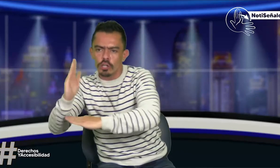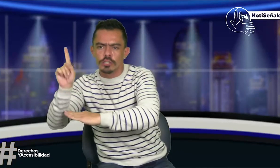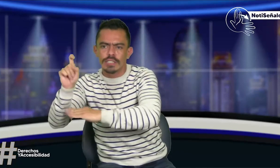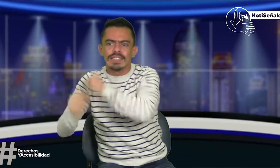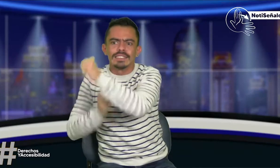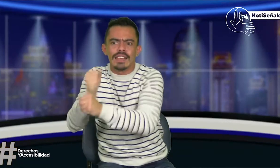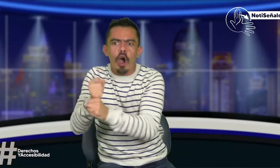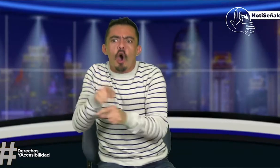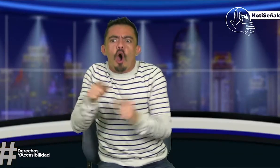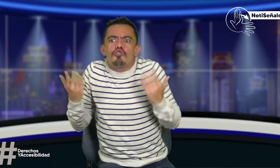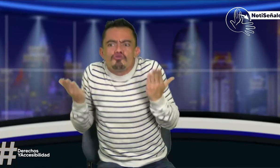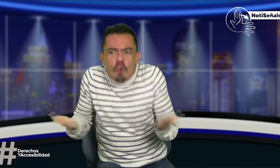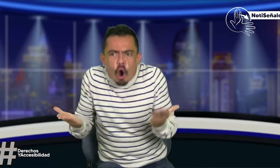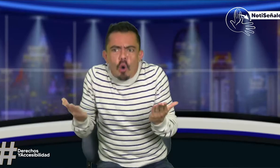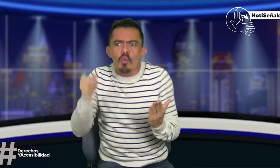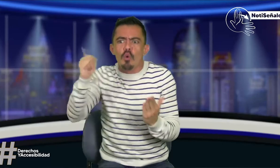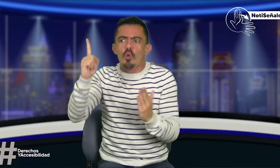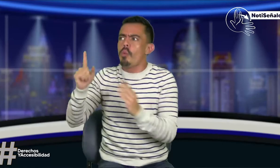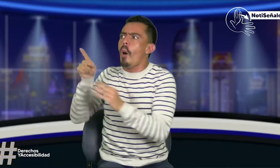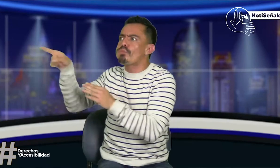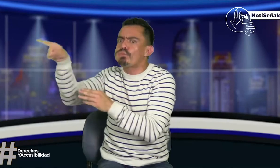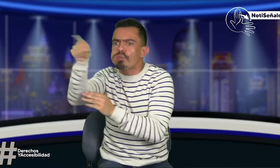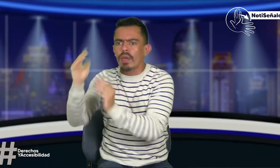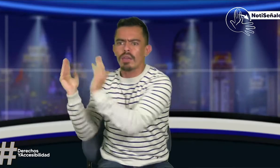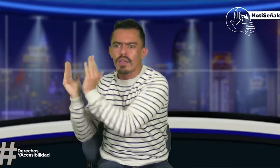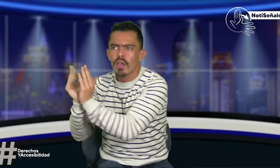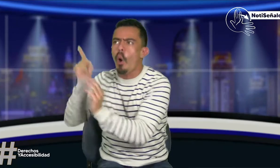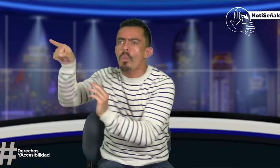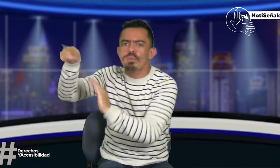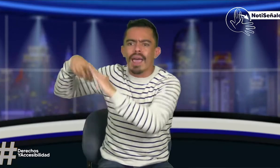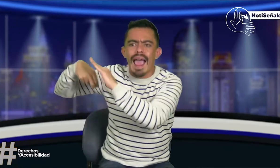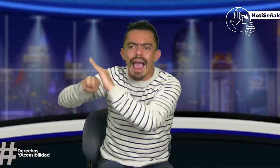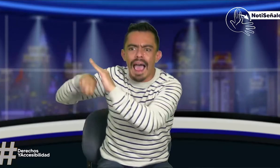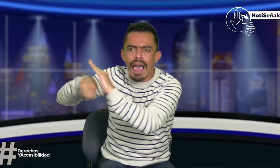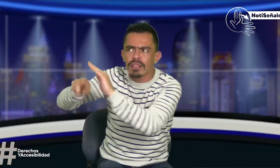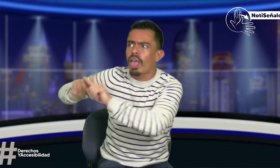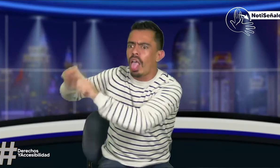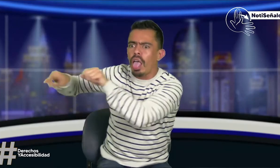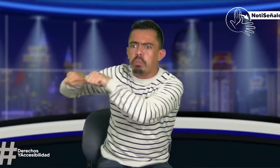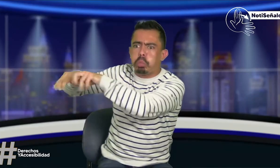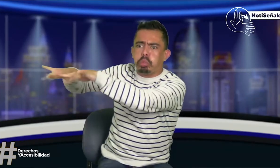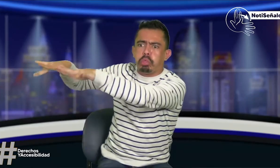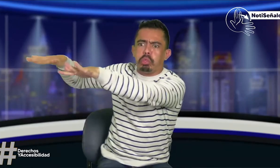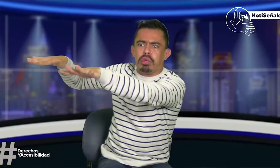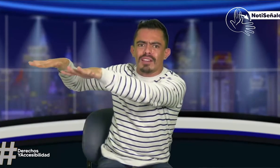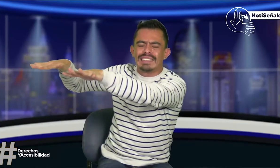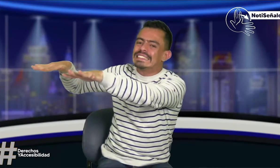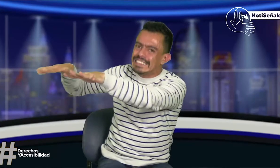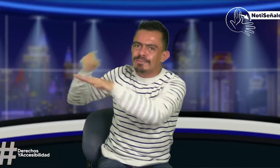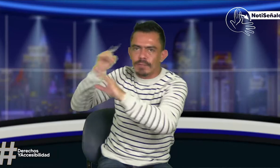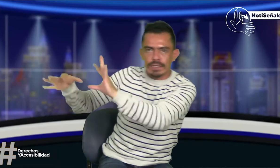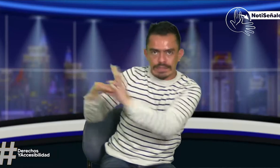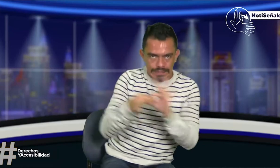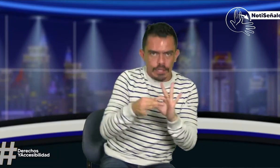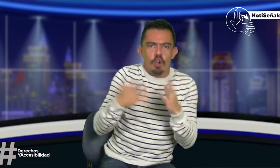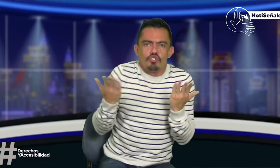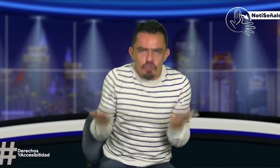una de las etapas de cero, de seis años. ¿Cómo es la oferta educativa? ¿Qué pasa en el bienestar social? ¿Qué pasa en los jardines? Están